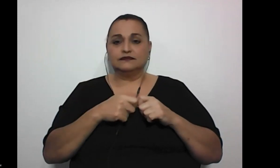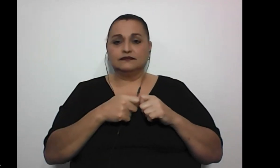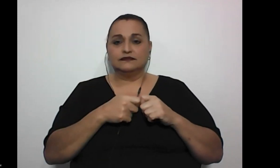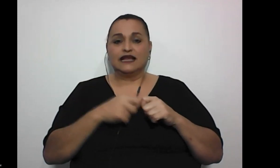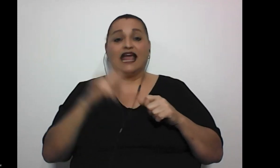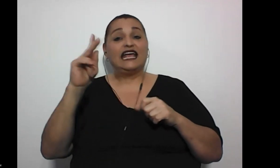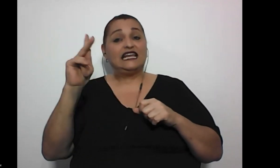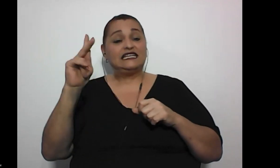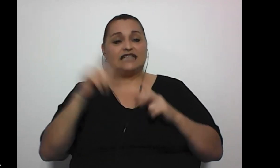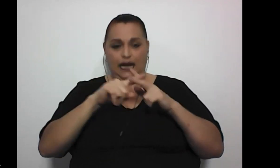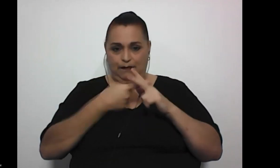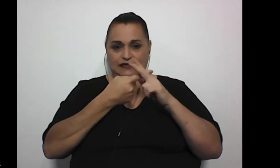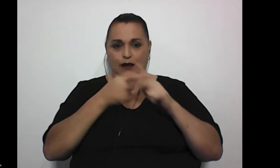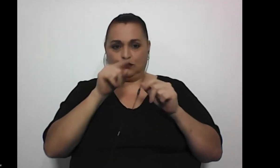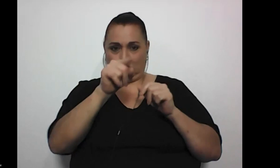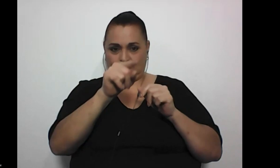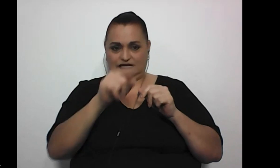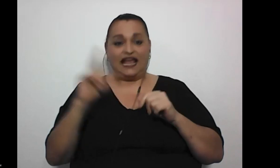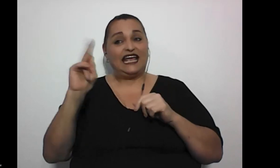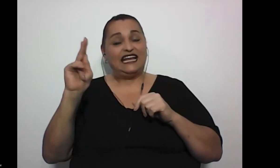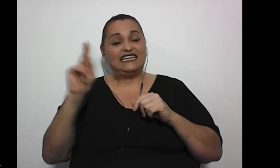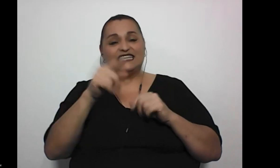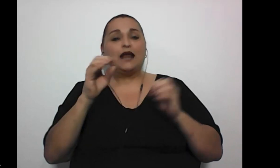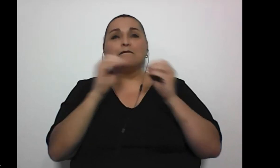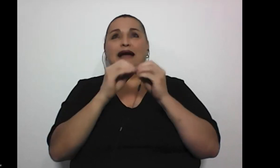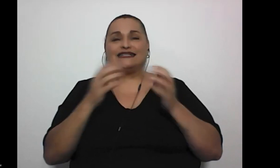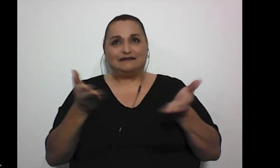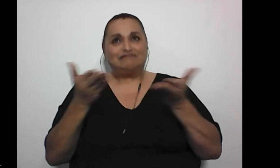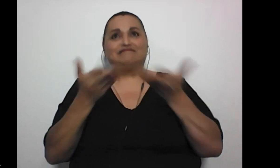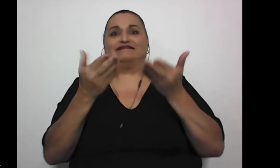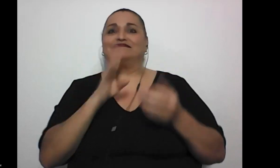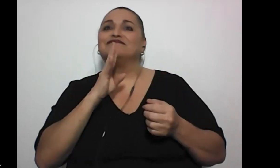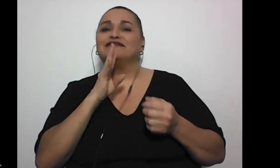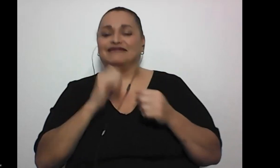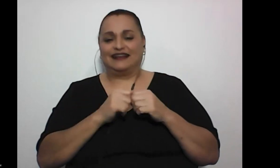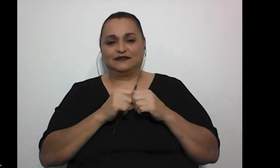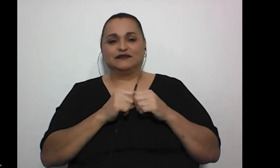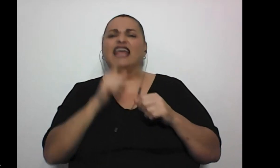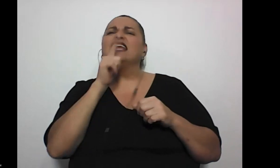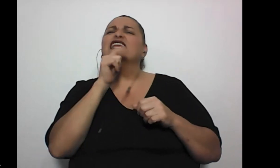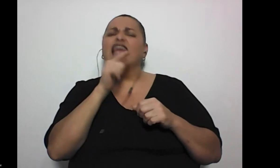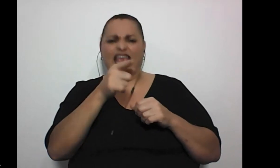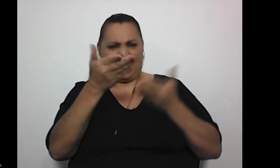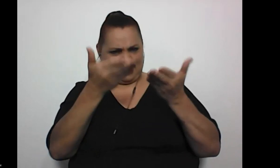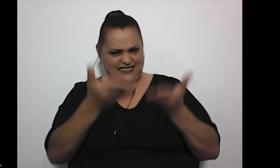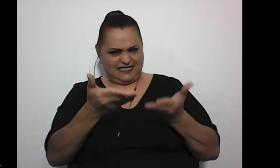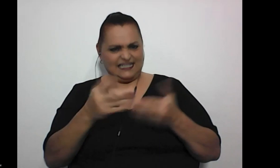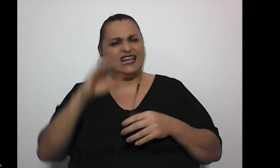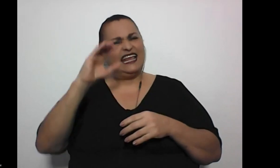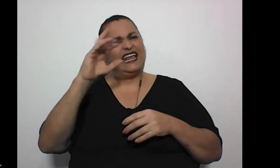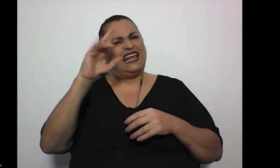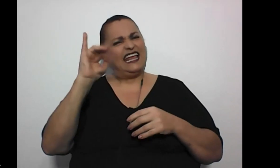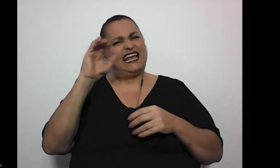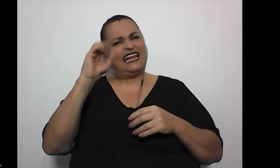Christel, empecemos con Christel, que yo sé que Christel es como la más animadilla. ¿Quién es Christel y qué hace Christel hacia,